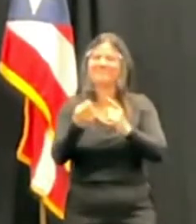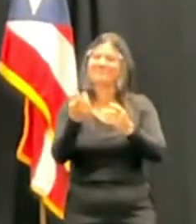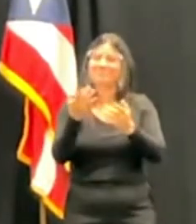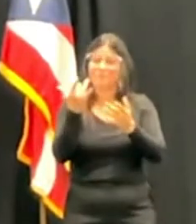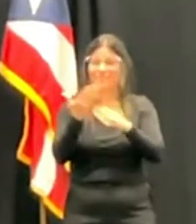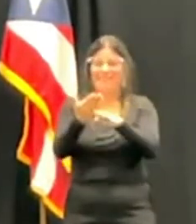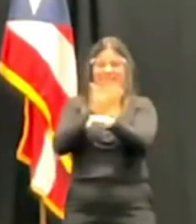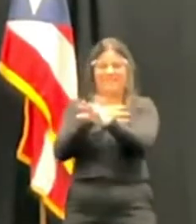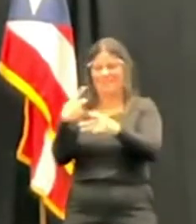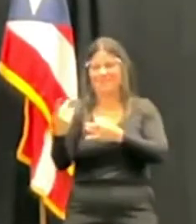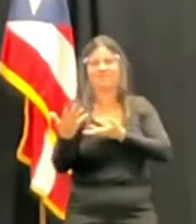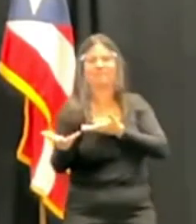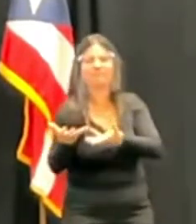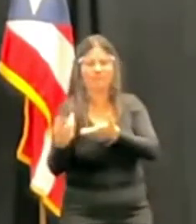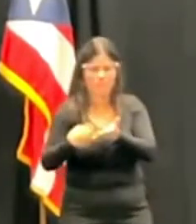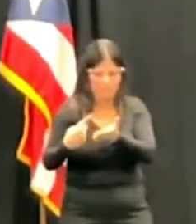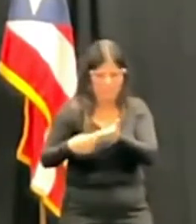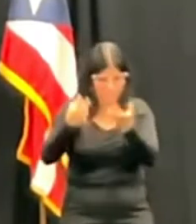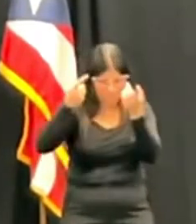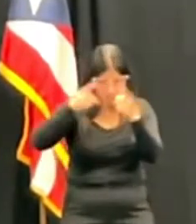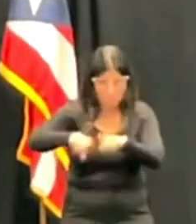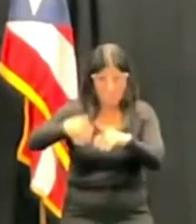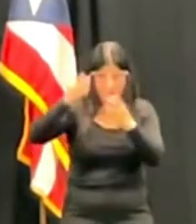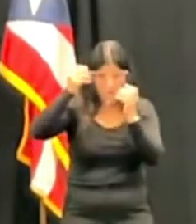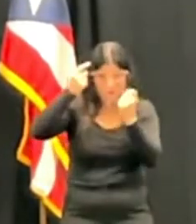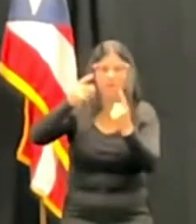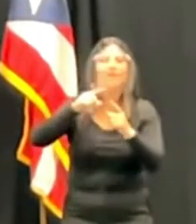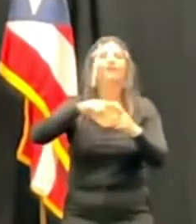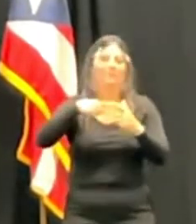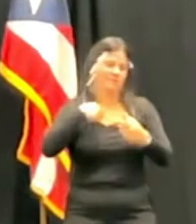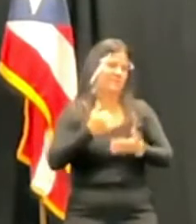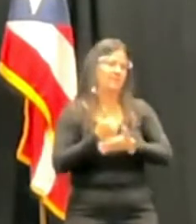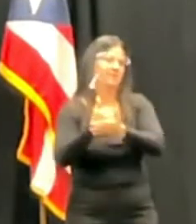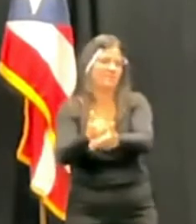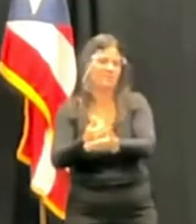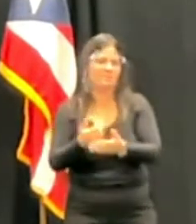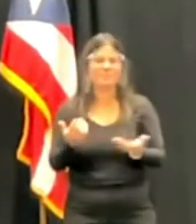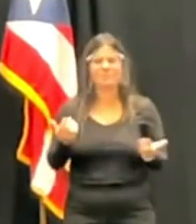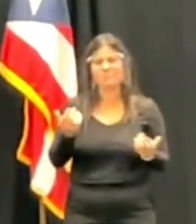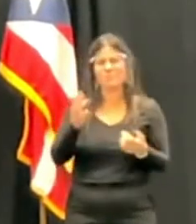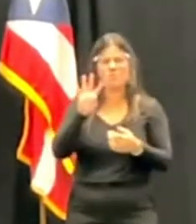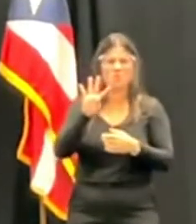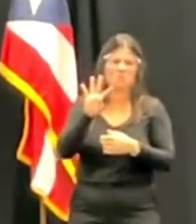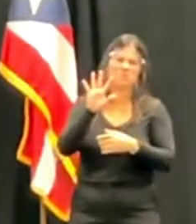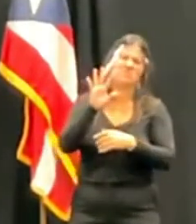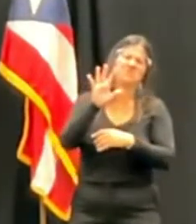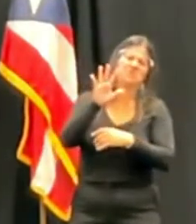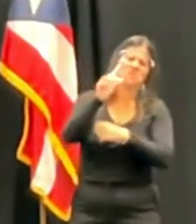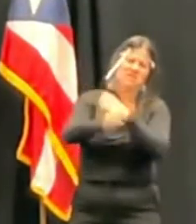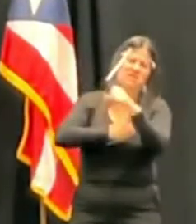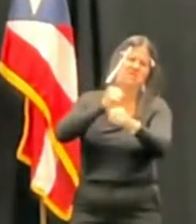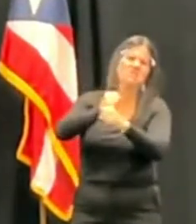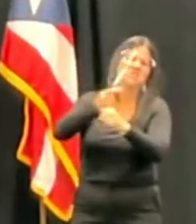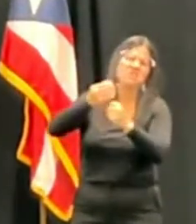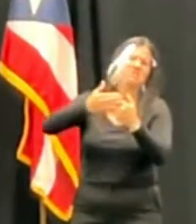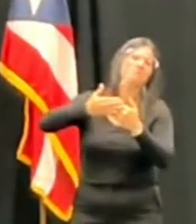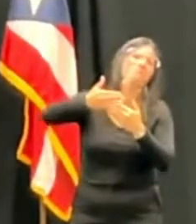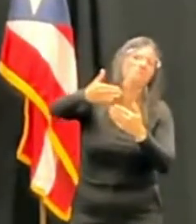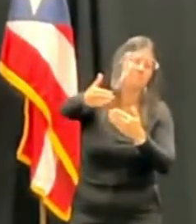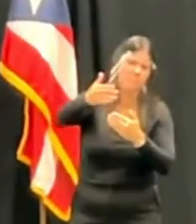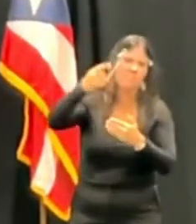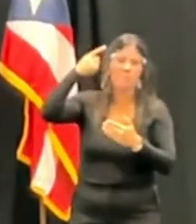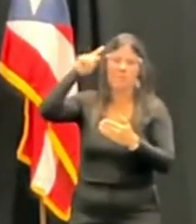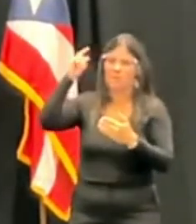los próximos cinco años, que yo creo que aquí va a haber una inyección bien